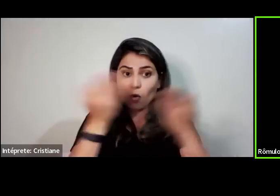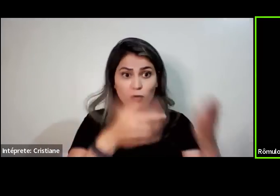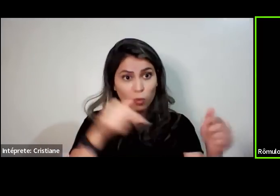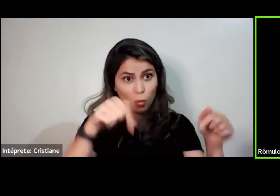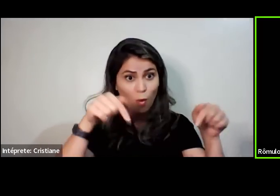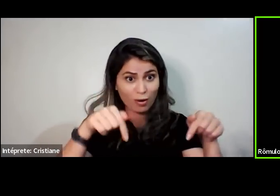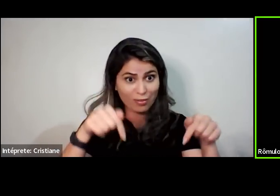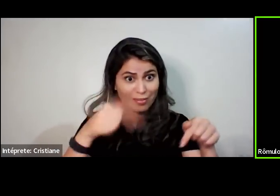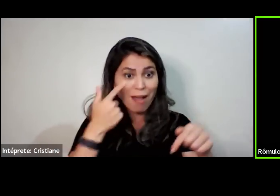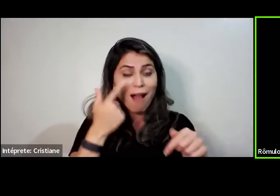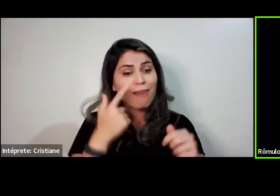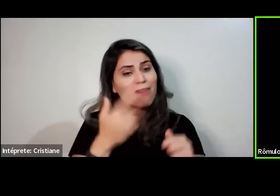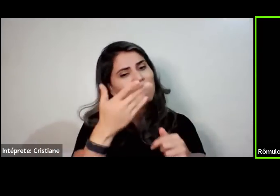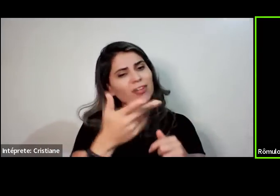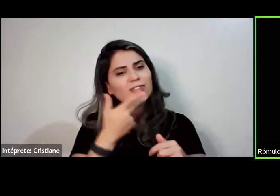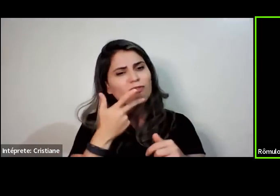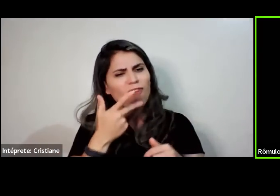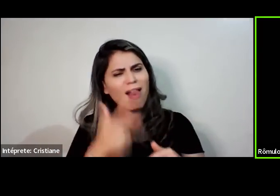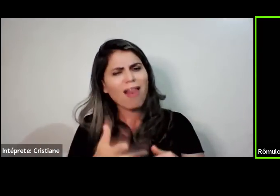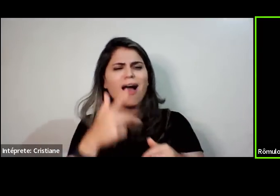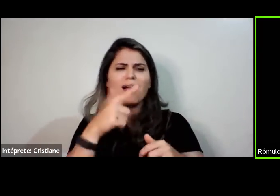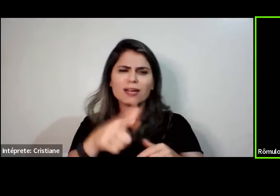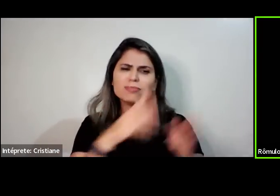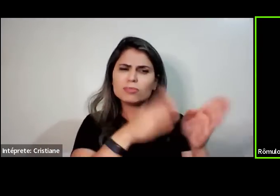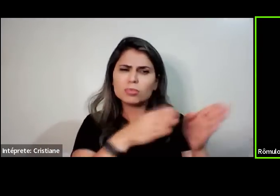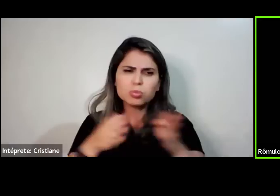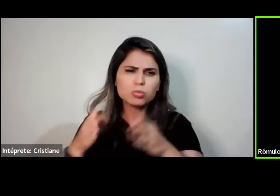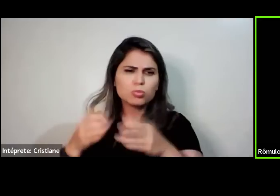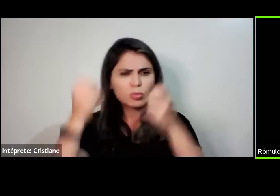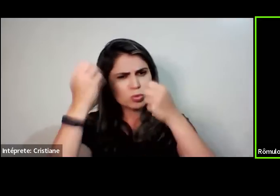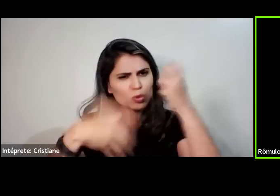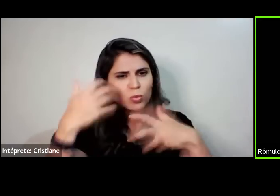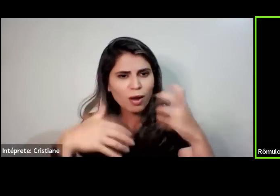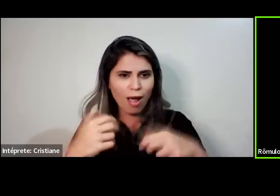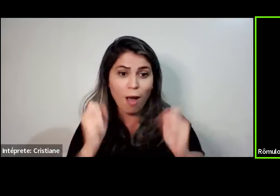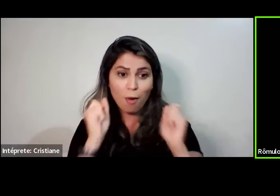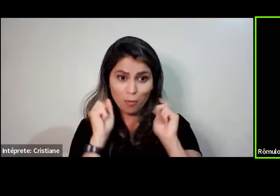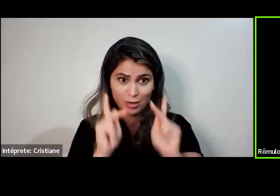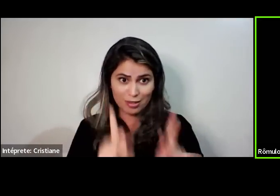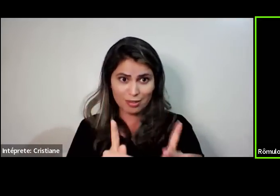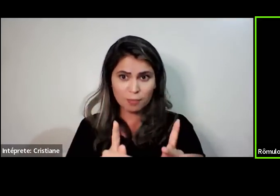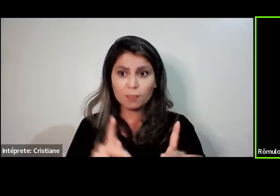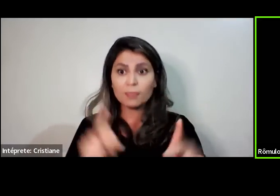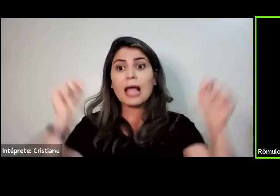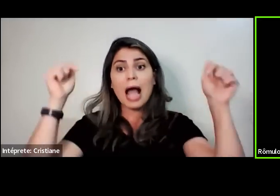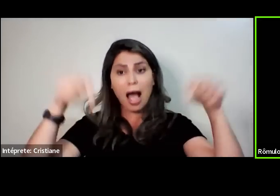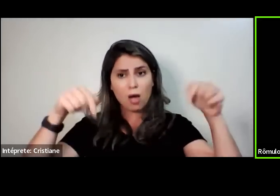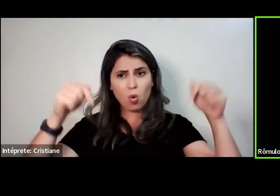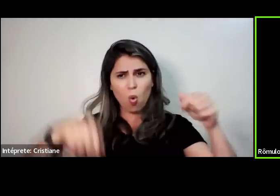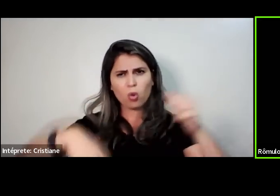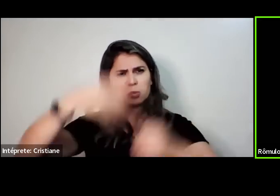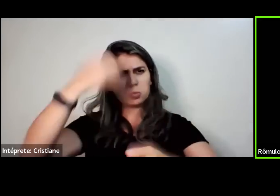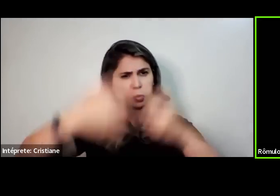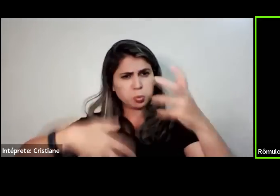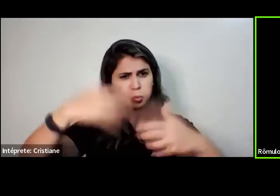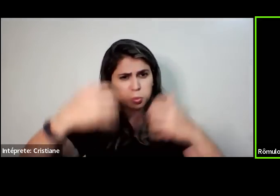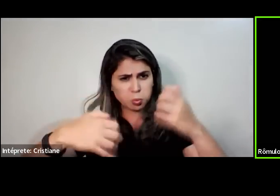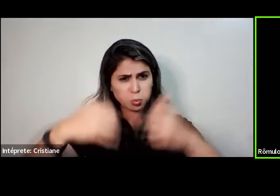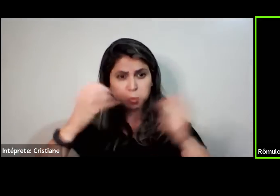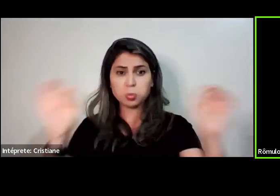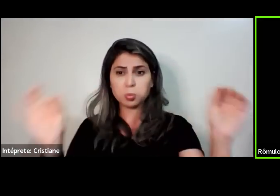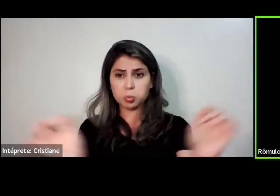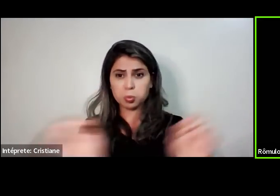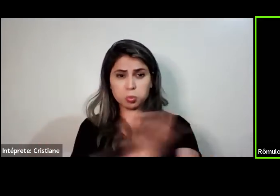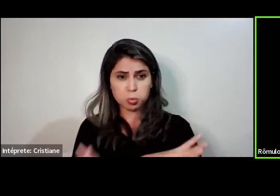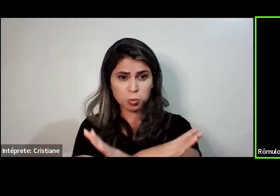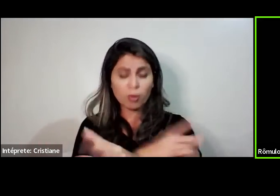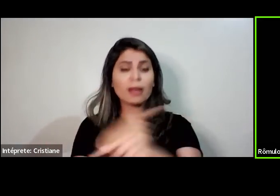perguntas. Tem algumas pessoas que já estão com a mão levantada aqui e eu vou esclarecer. Fica aqui porque pode ser que uma dúvida venha te